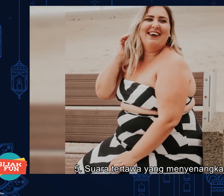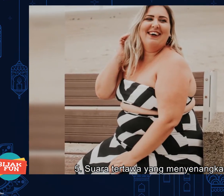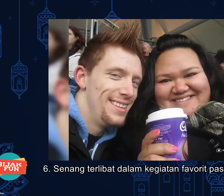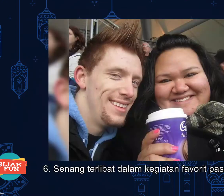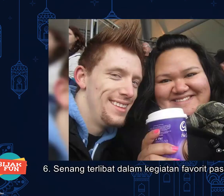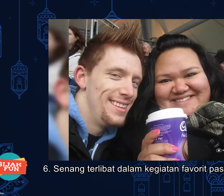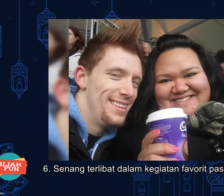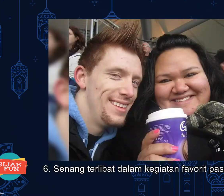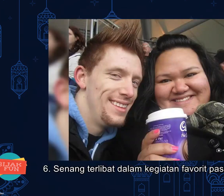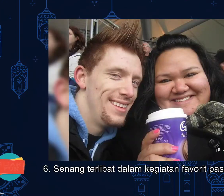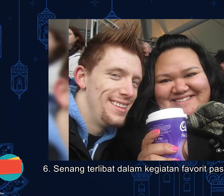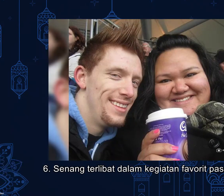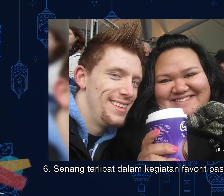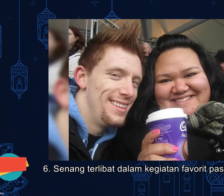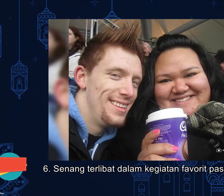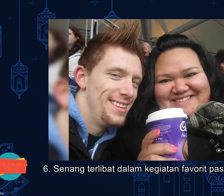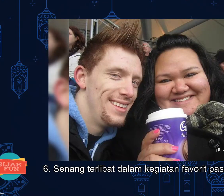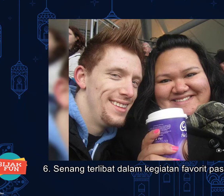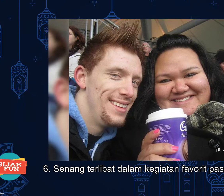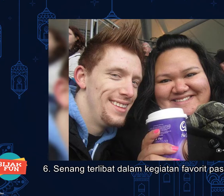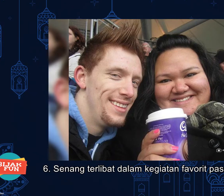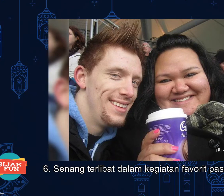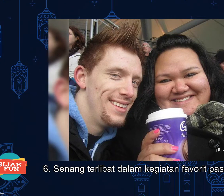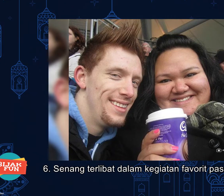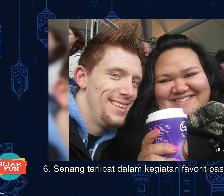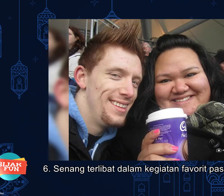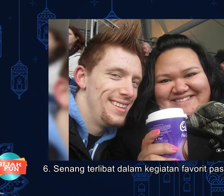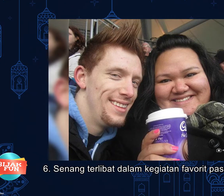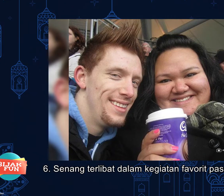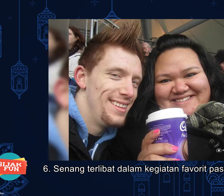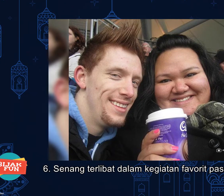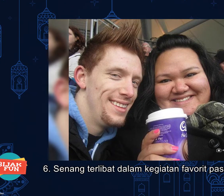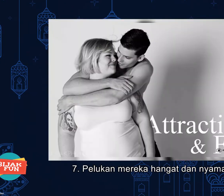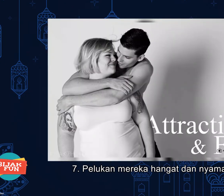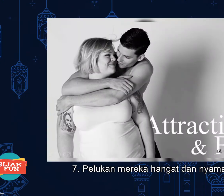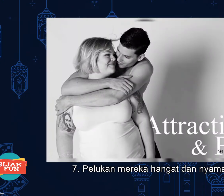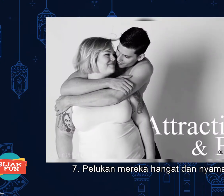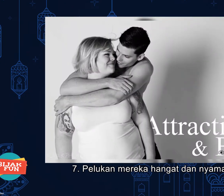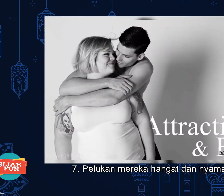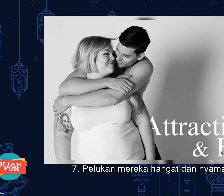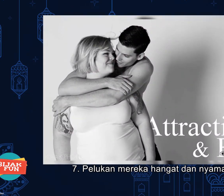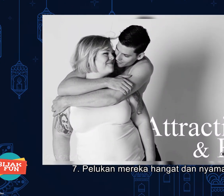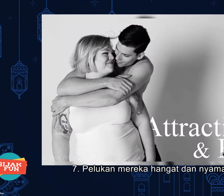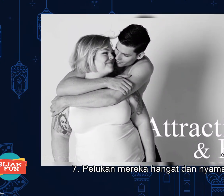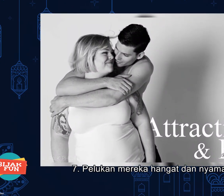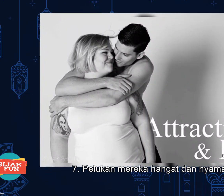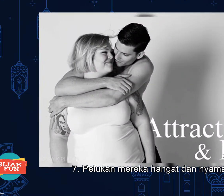Enam, senang terlibat dalam kegiatan favorit pasangannya. Tujuh, pelukan mereka hangat